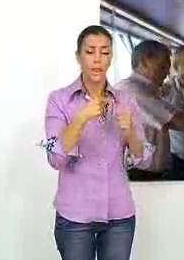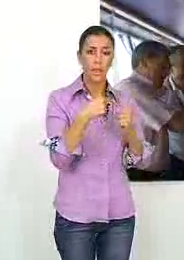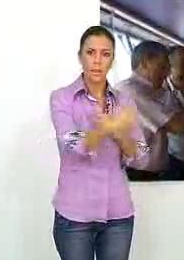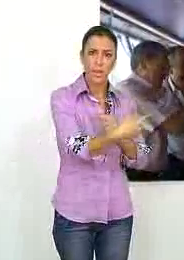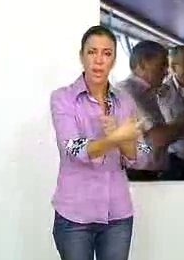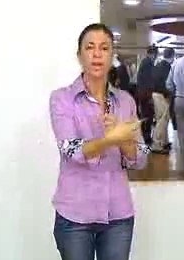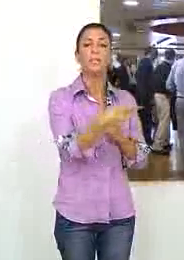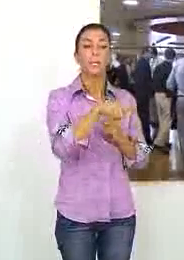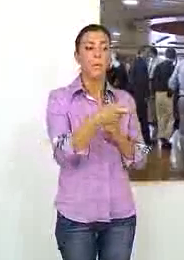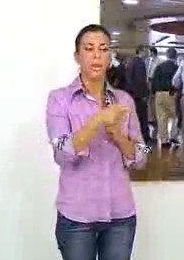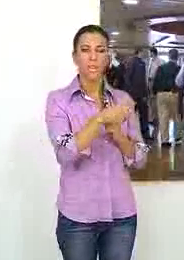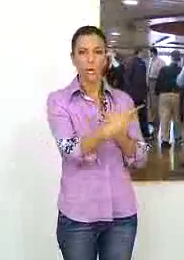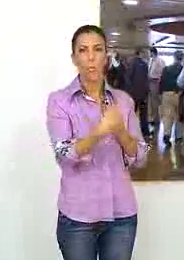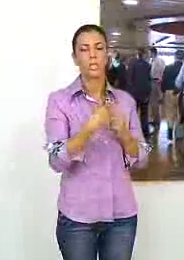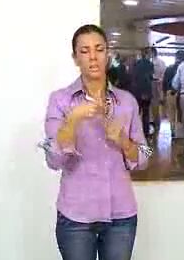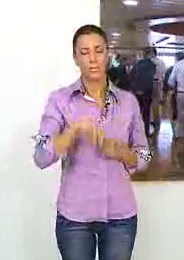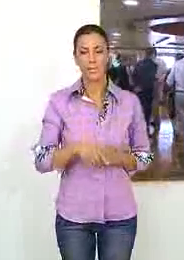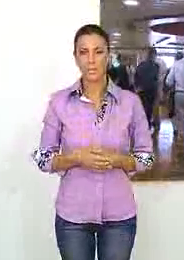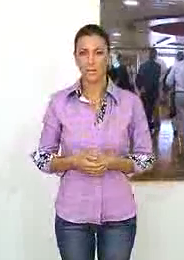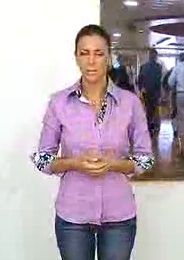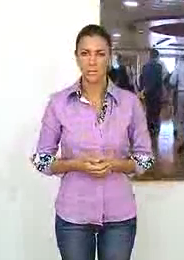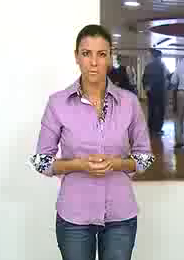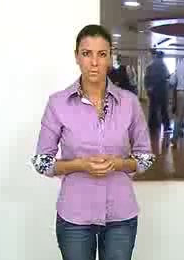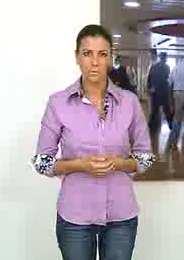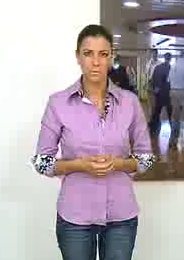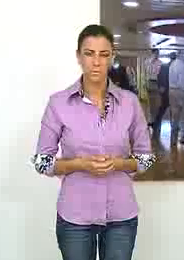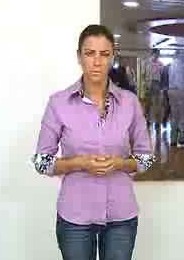horas en la ida y similar tiempo en la vuelta.